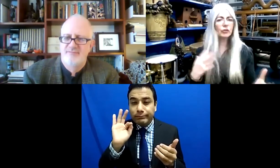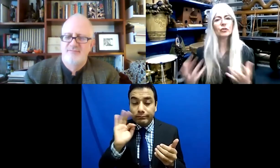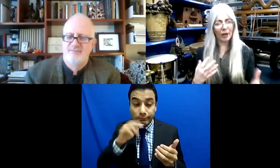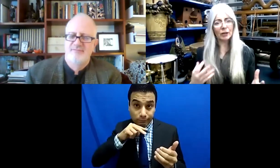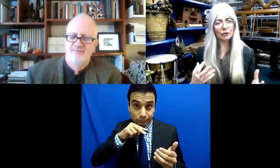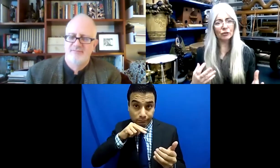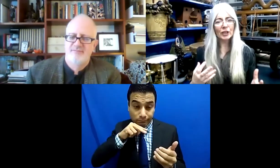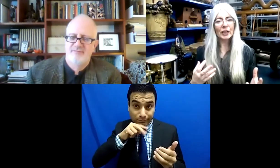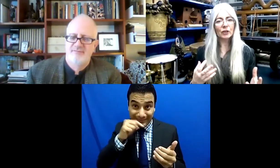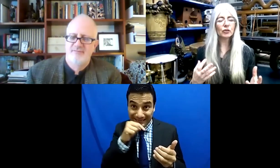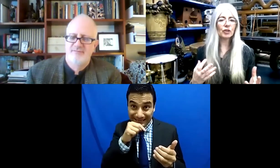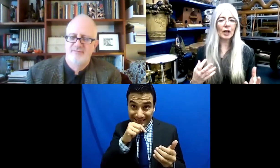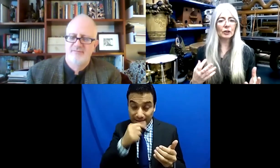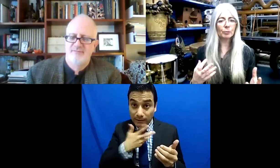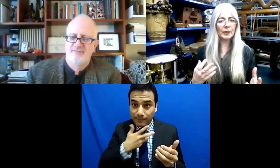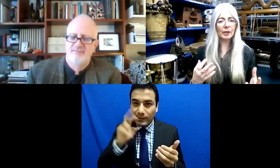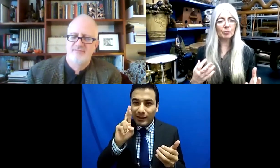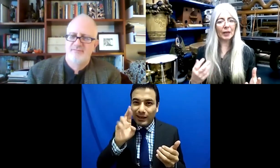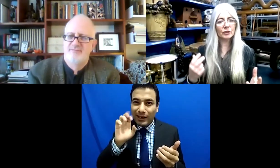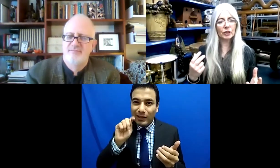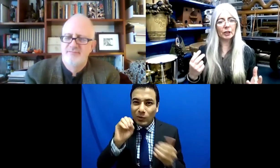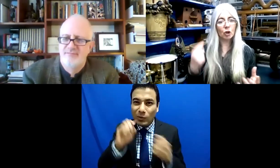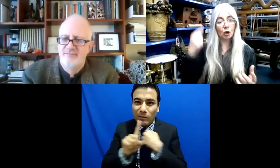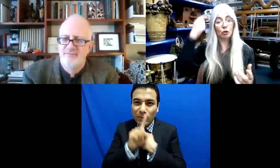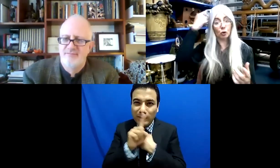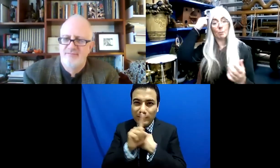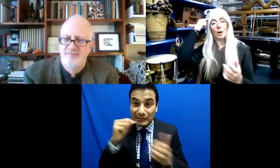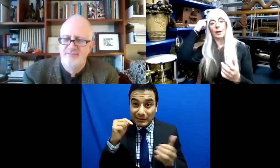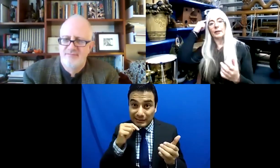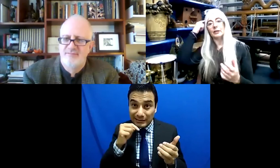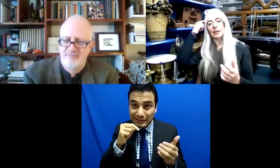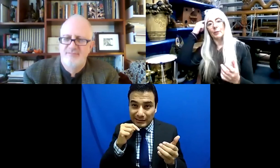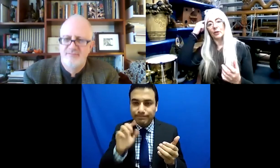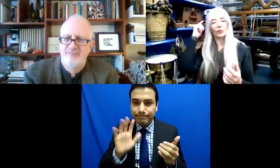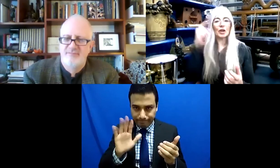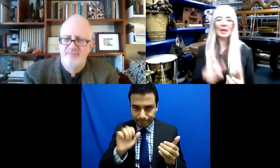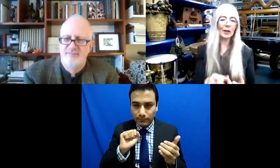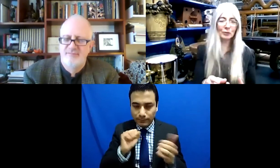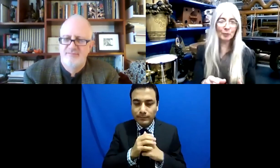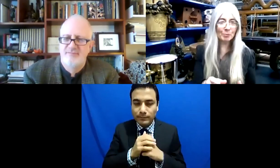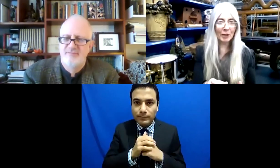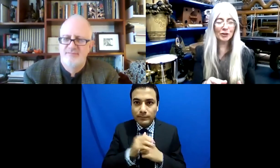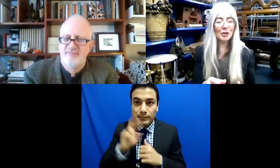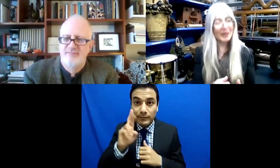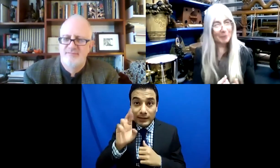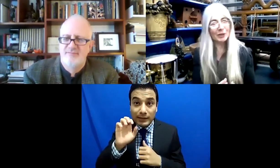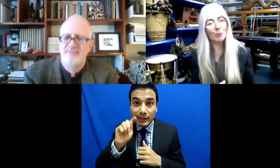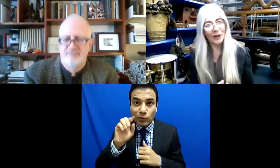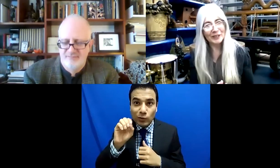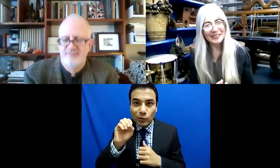niño enfrenta un reto. ¿Dónde está ese reto? Ese reto está en tu cabeza porque